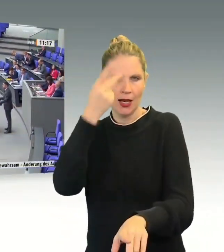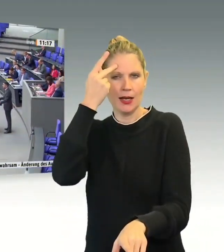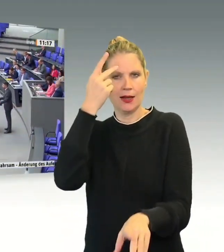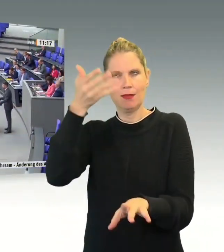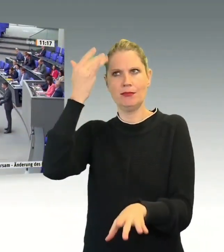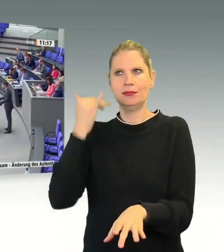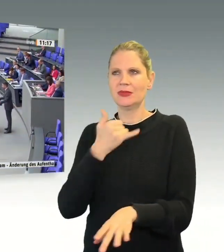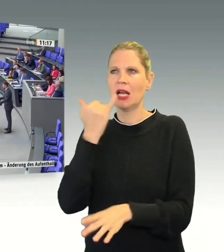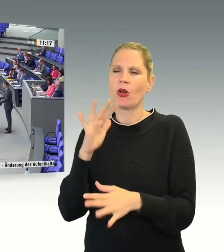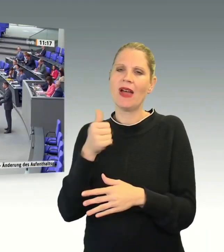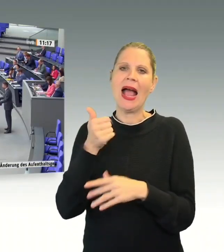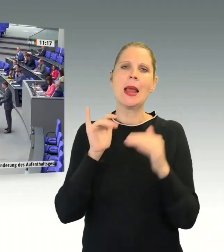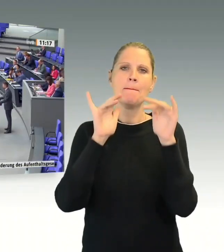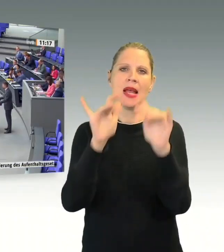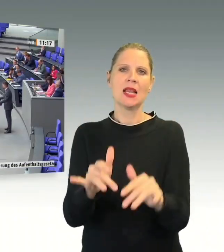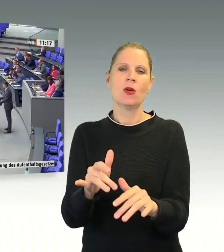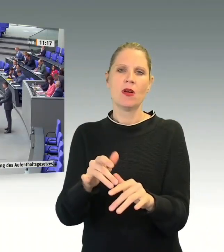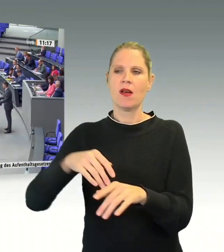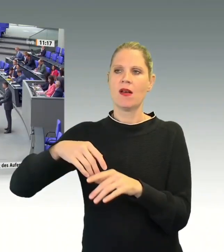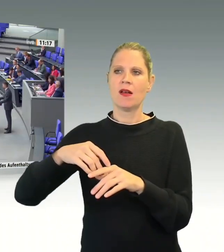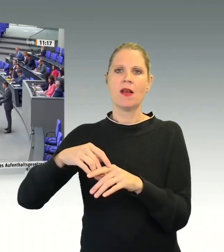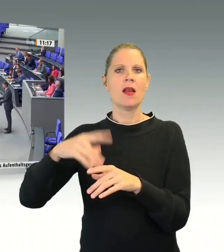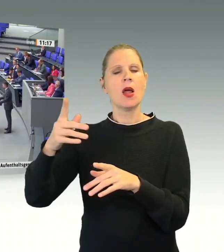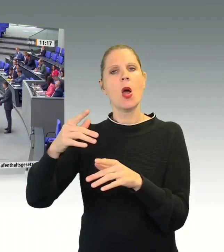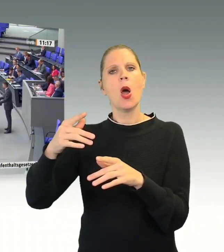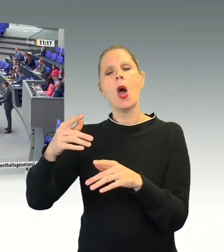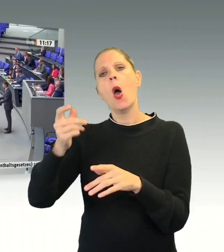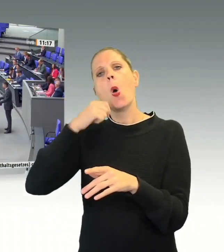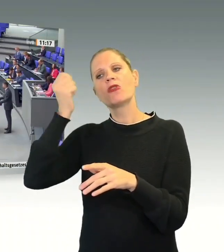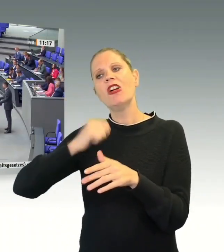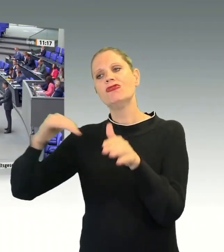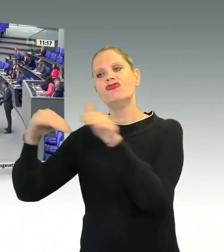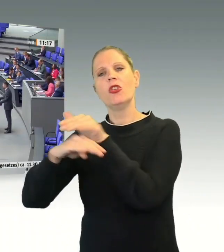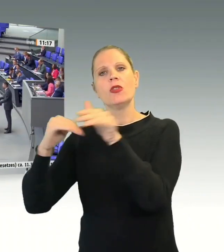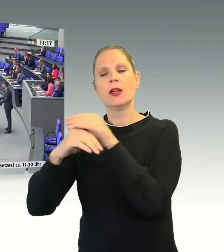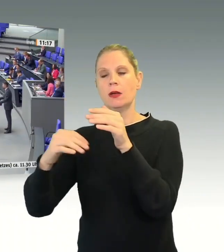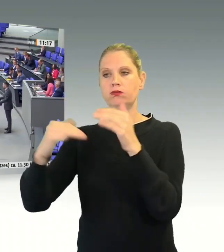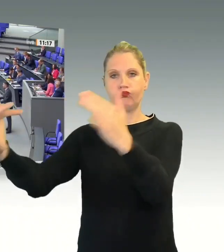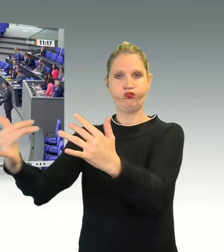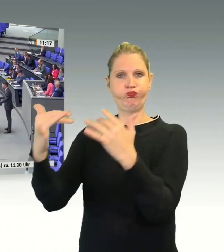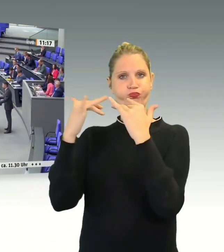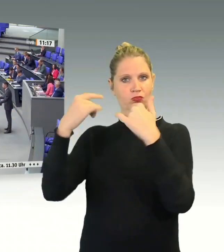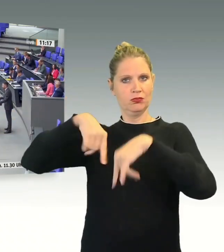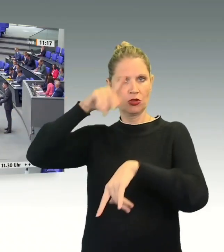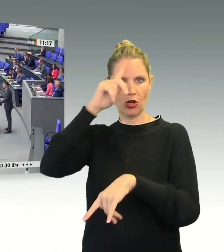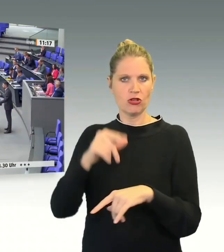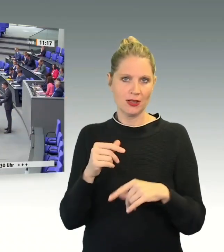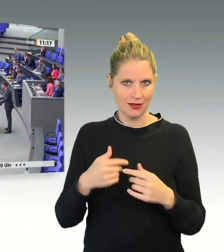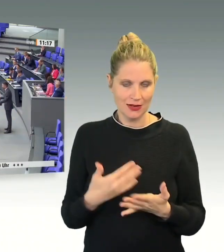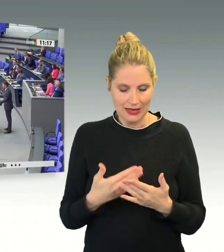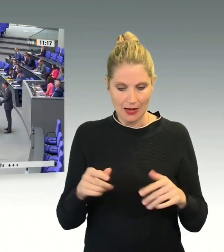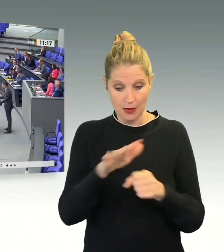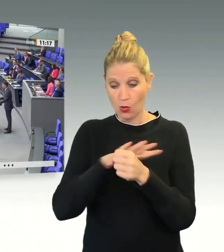ungefähr eine Million Vertriebene aus der Ukraine nach Deutschland gekommen sind und dass in den Kommunen eine unglaubliche